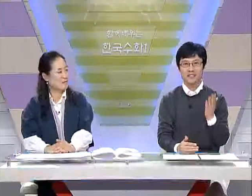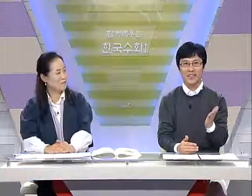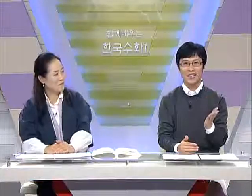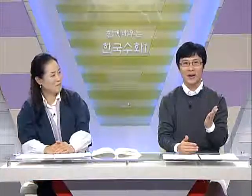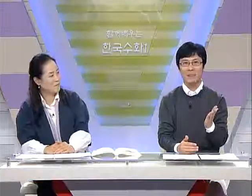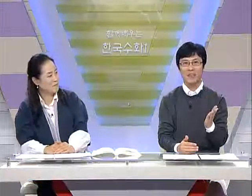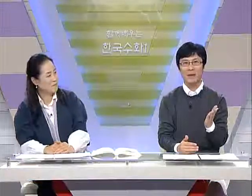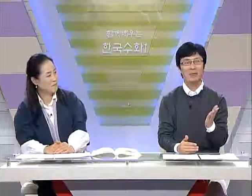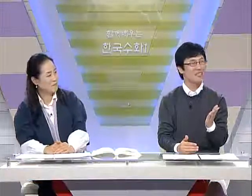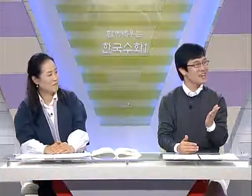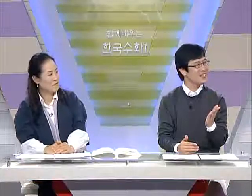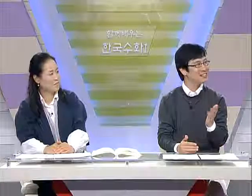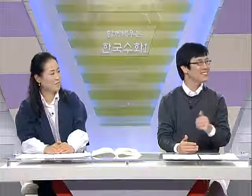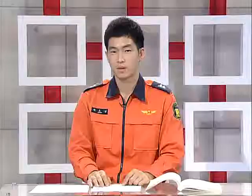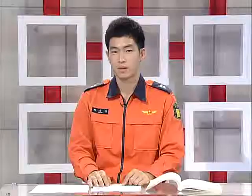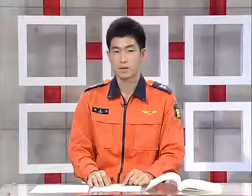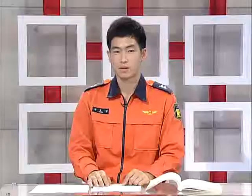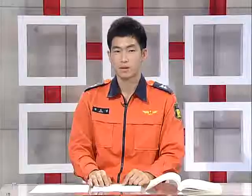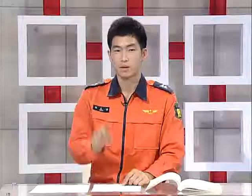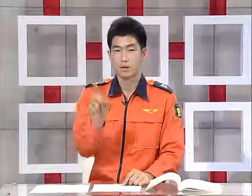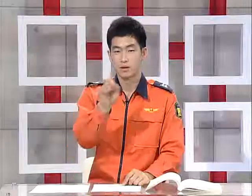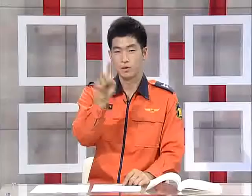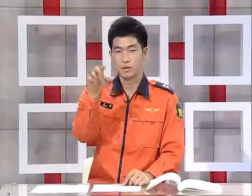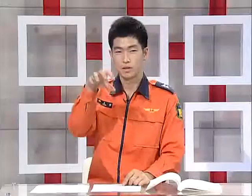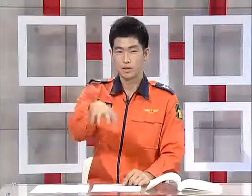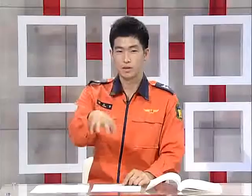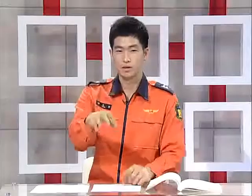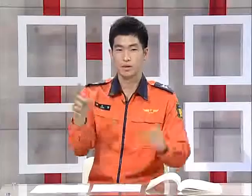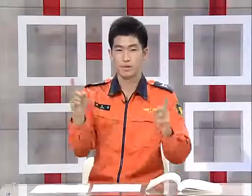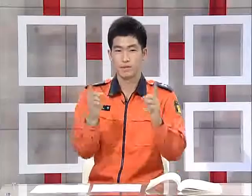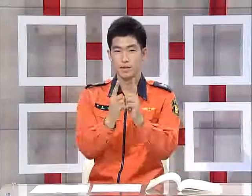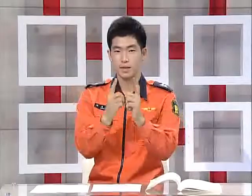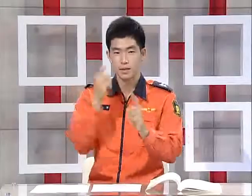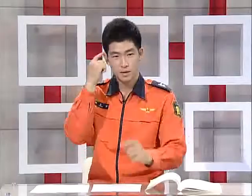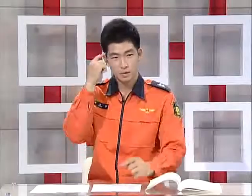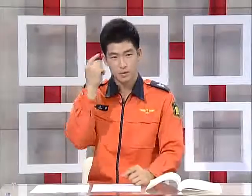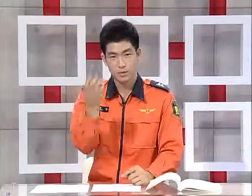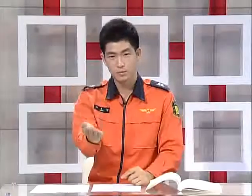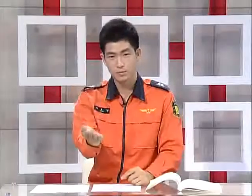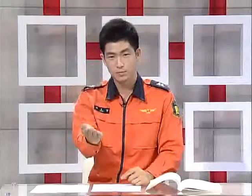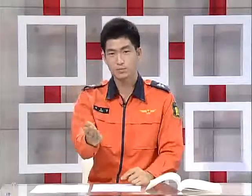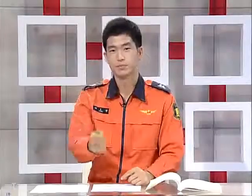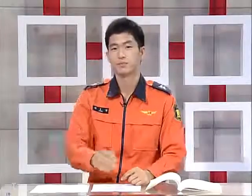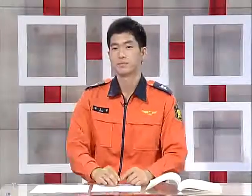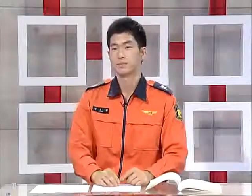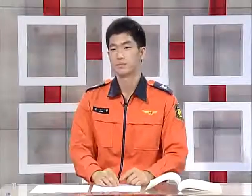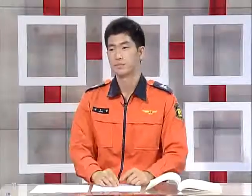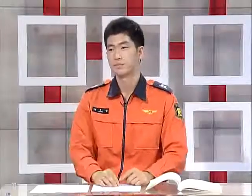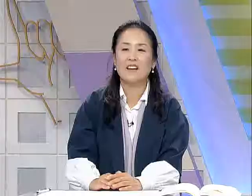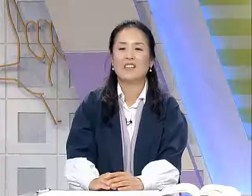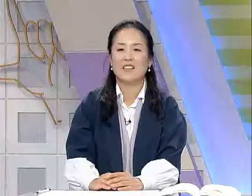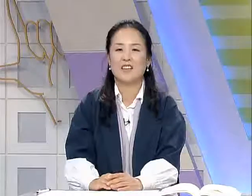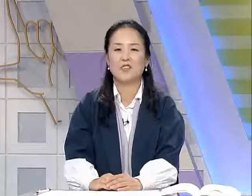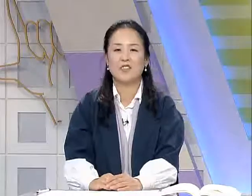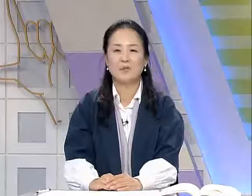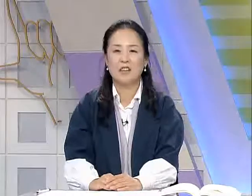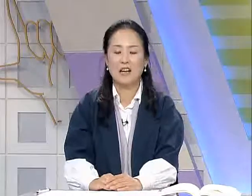만날까요? 한번 해보실까요? 어디에서 만날까요? 네, 잘해주셨습니다